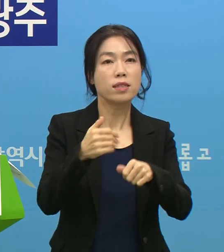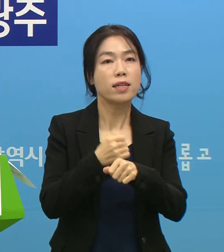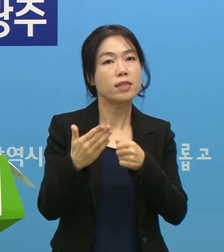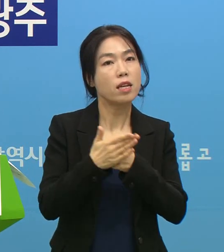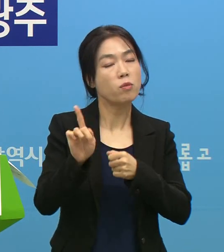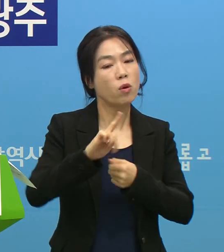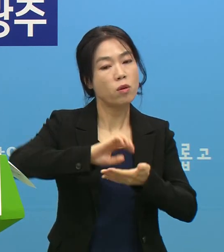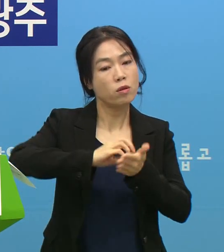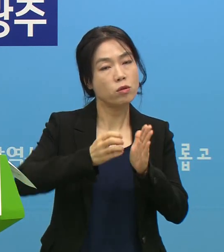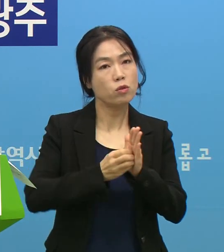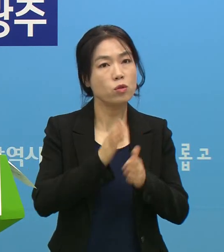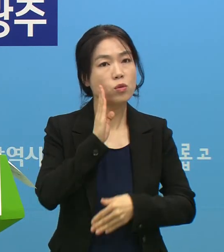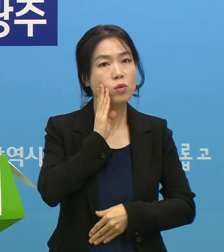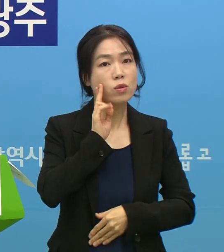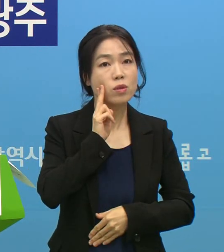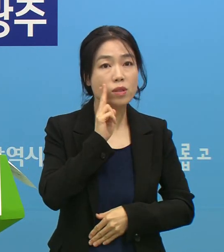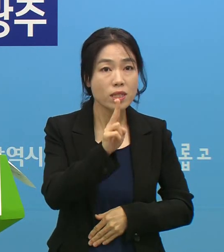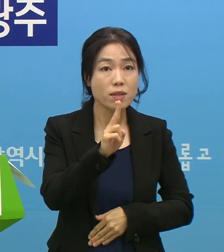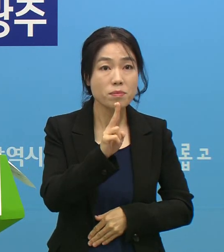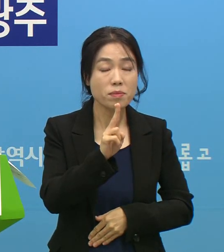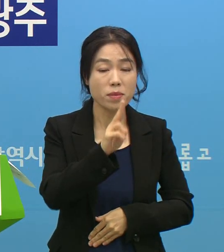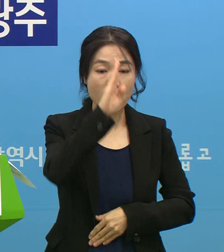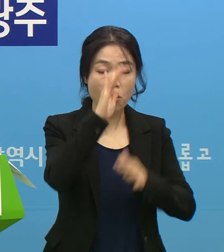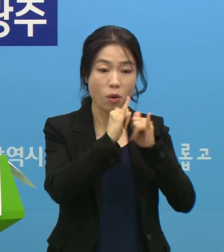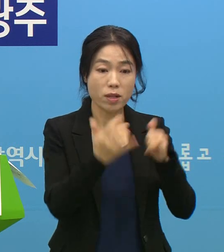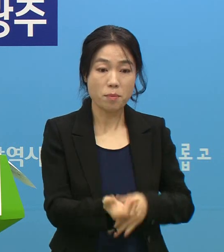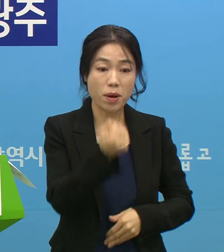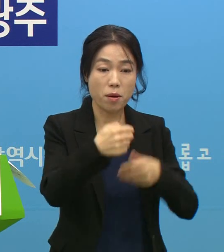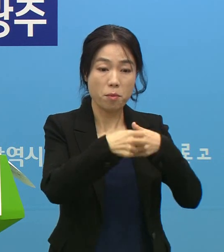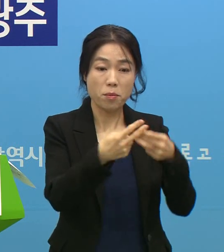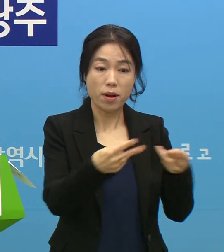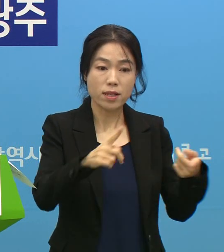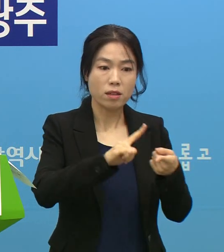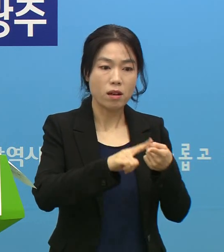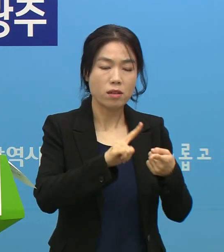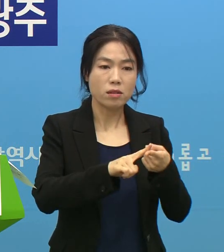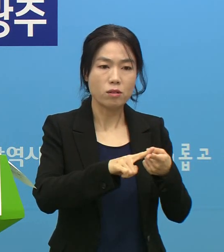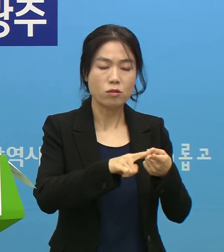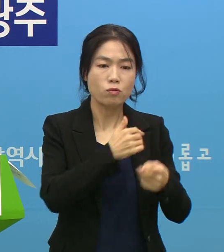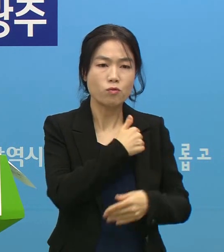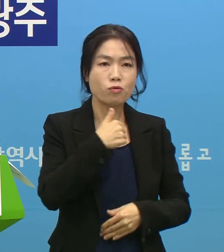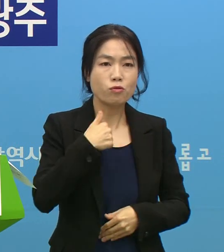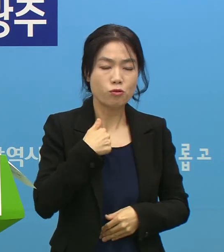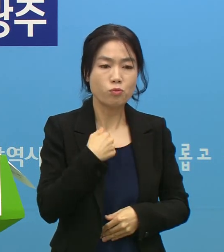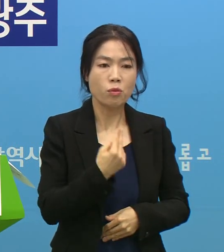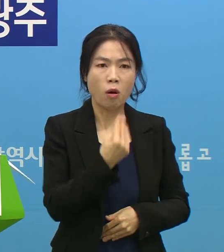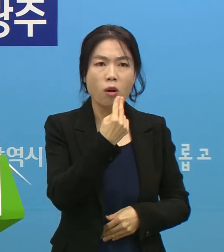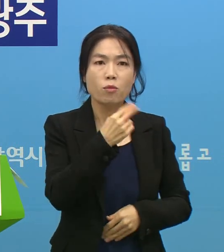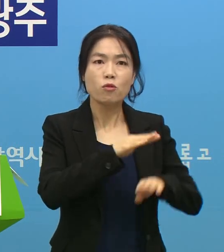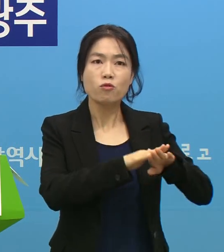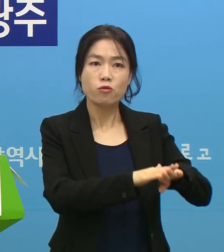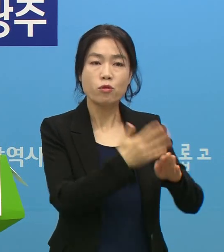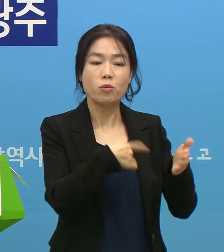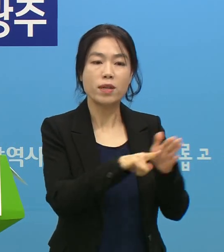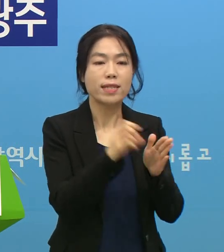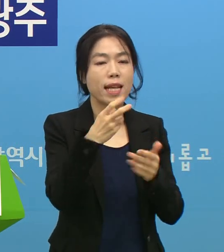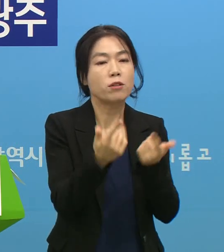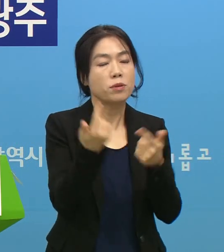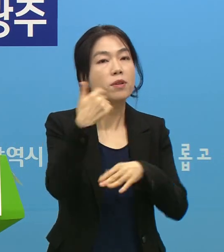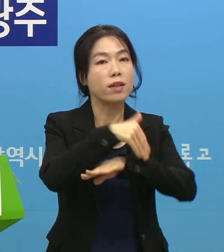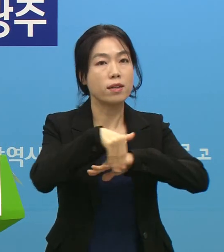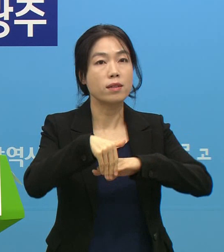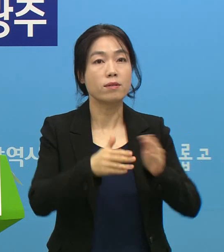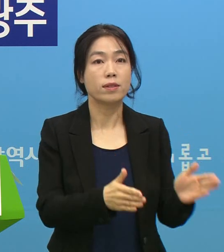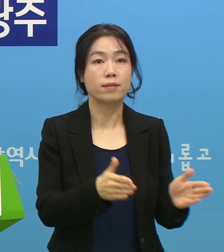정도 중증환자 보유 병상에 대해서는 좀 여유를 가질 수 있도록 다시 재조정할 예정이라는 말씀드립니다.